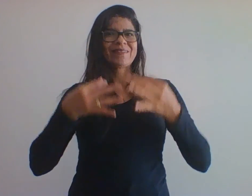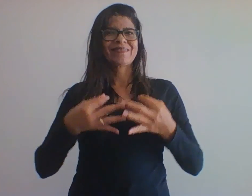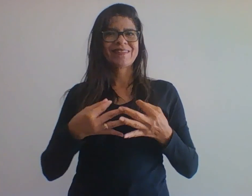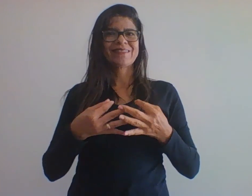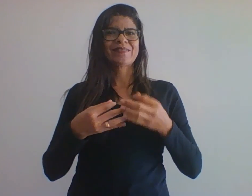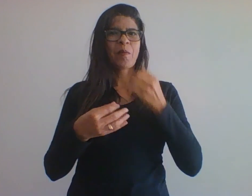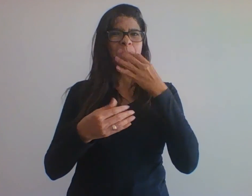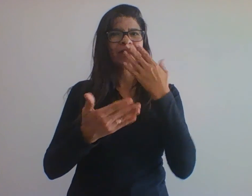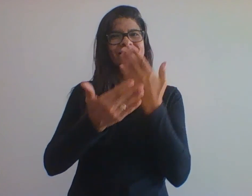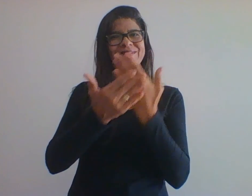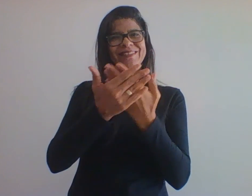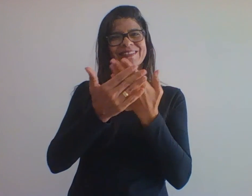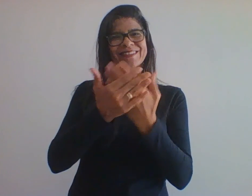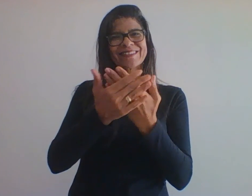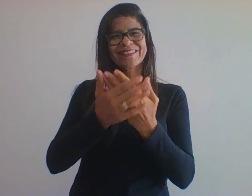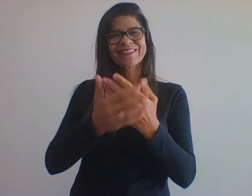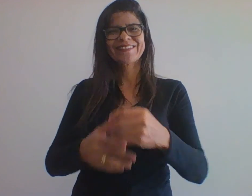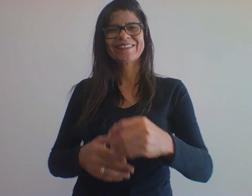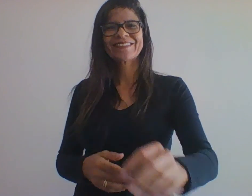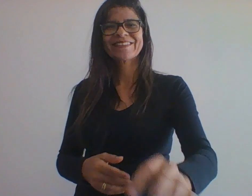Legenda Zanotto